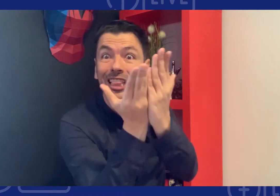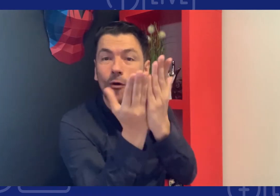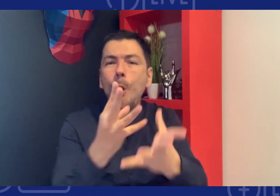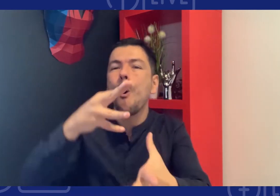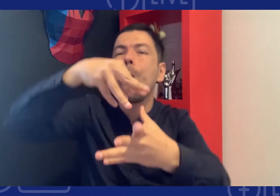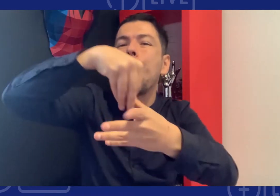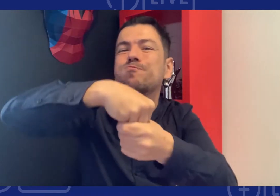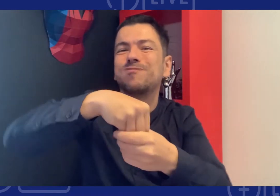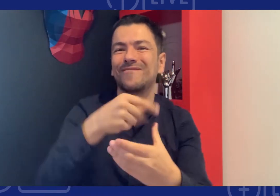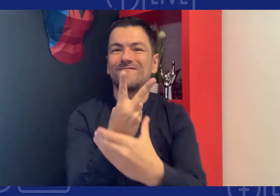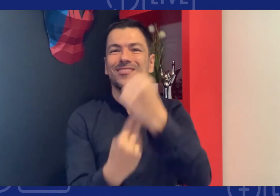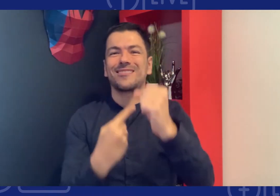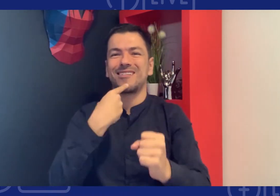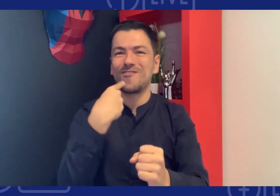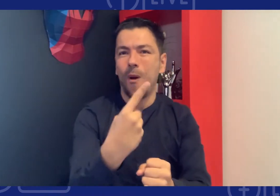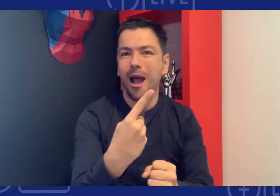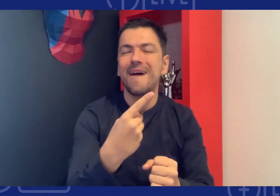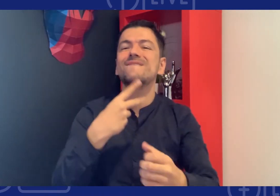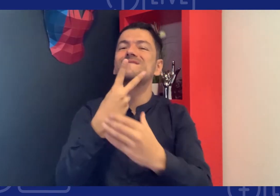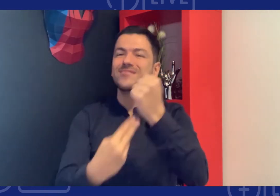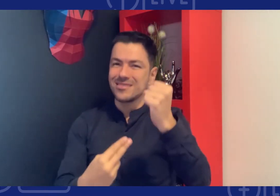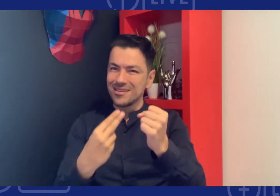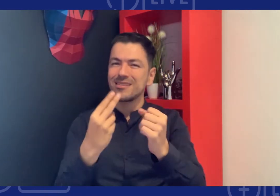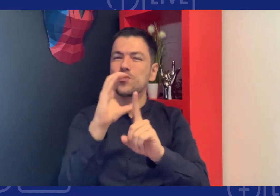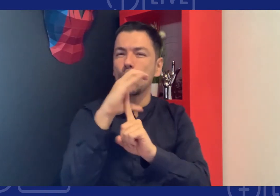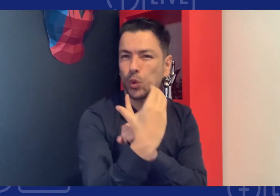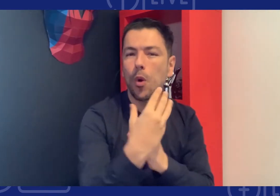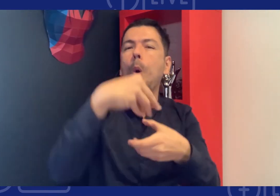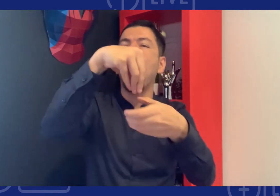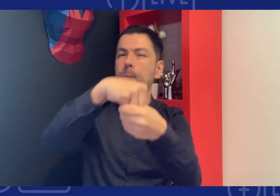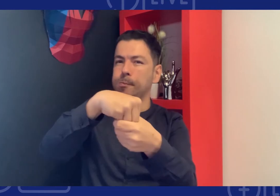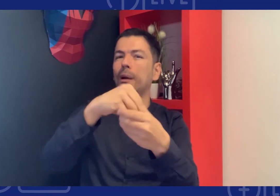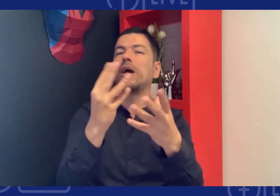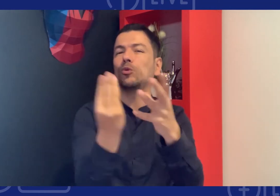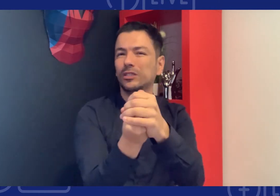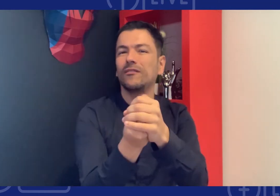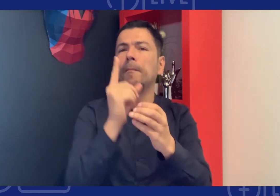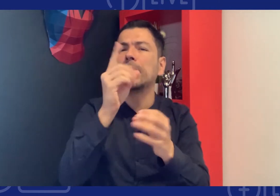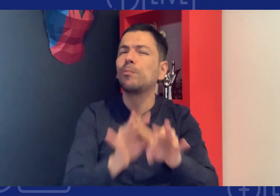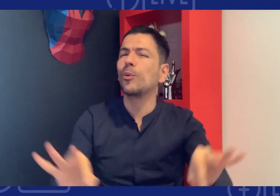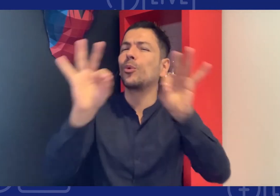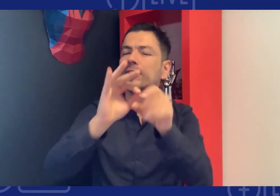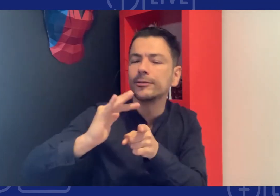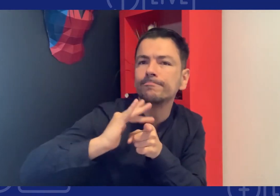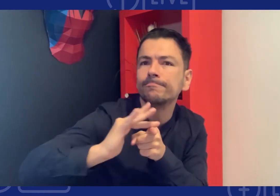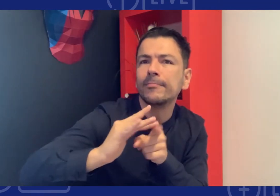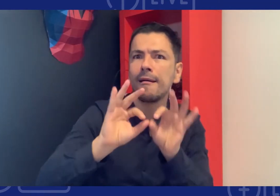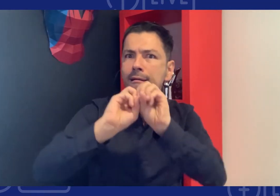la educación inclusiva abarca la educación bilingüe bicultural y es